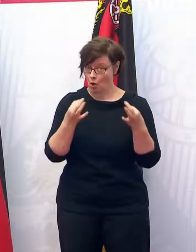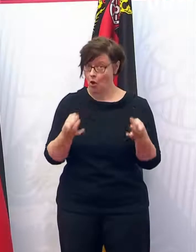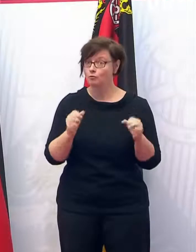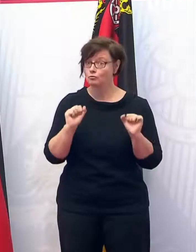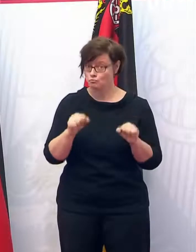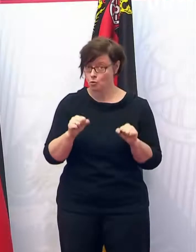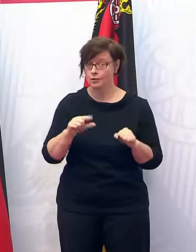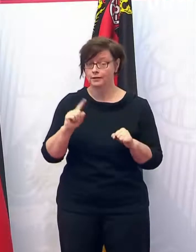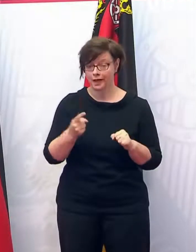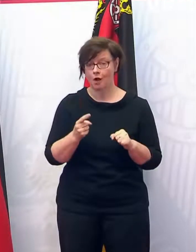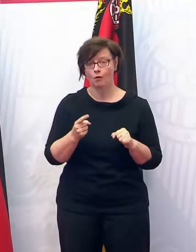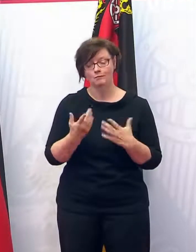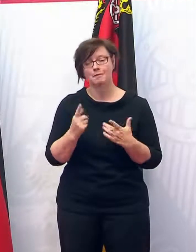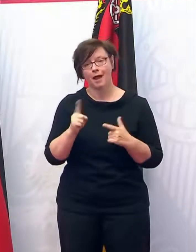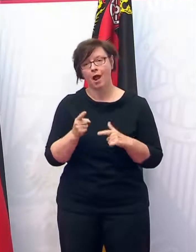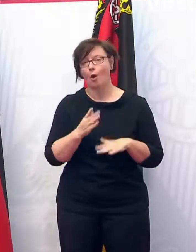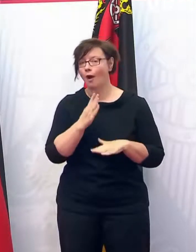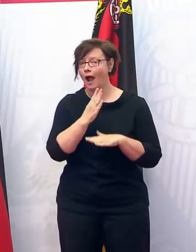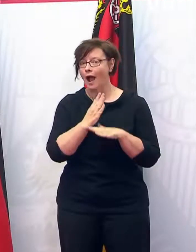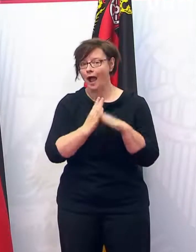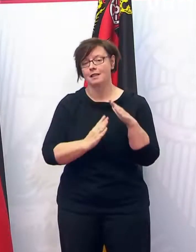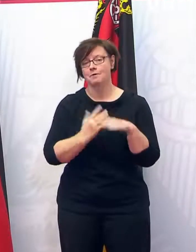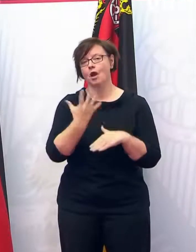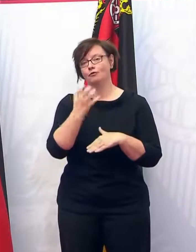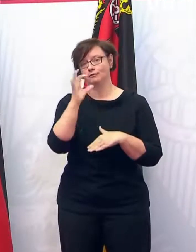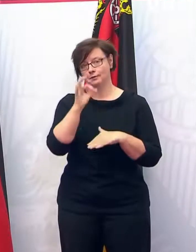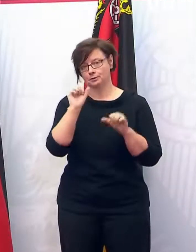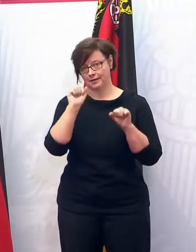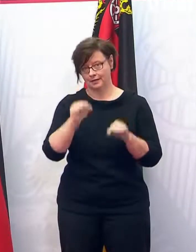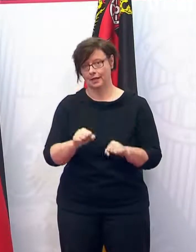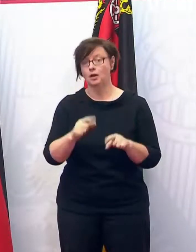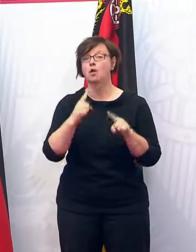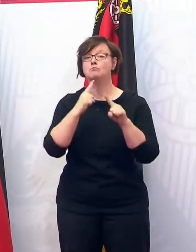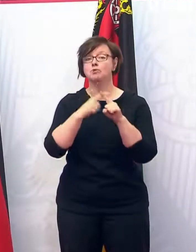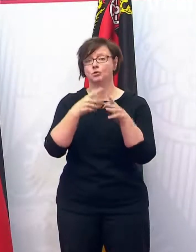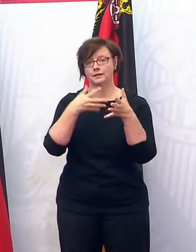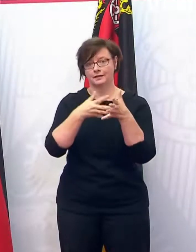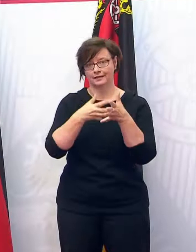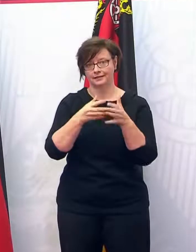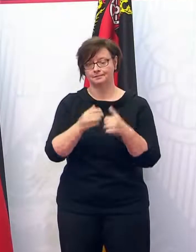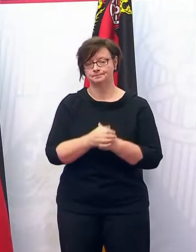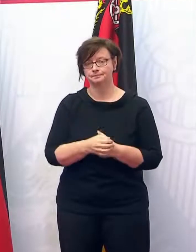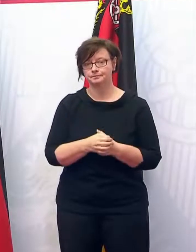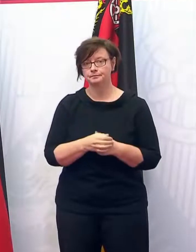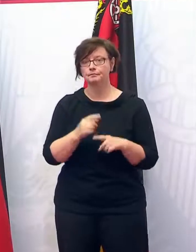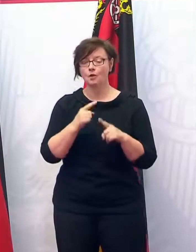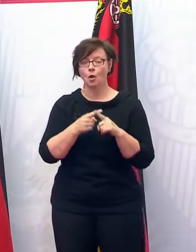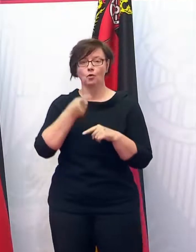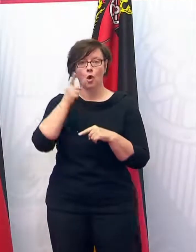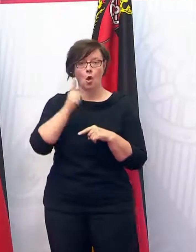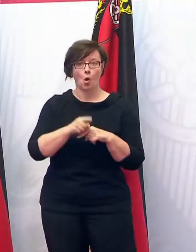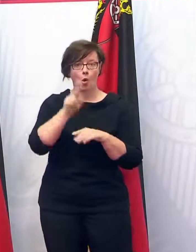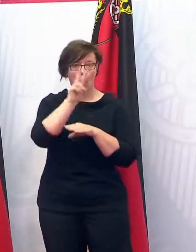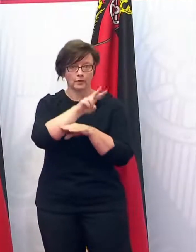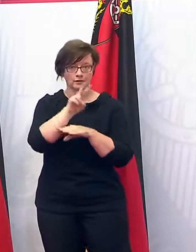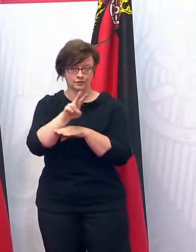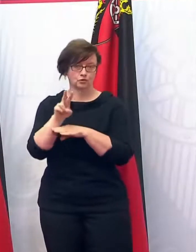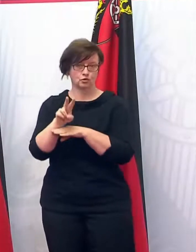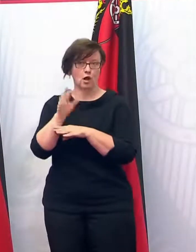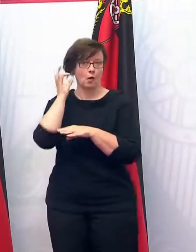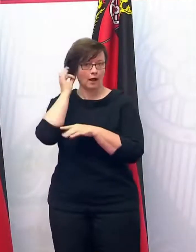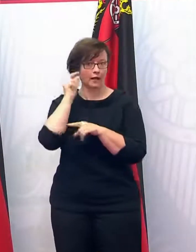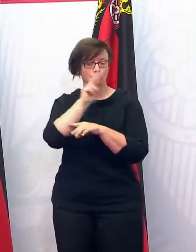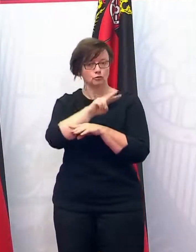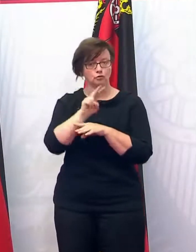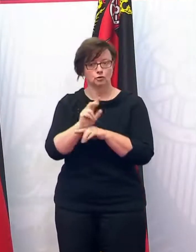möglich mit einer Kapazitätsbeschränkung auf 50 Prozent und Test. Und es dürfen 100 Zuschauer innen und